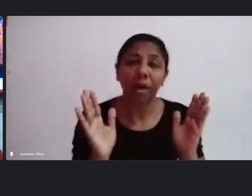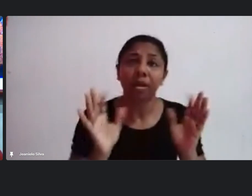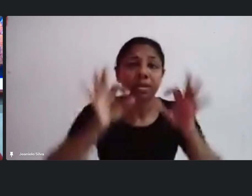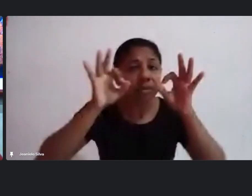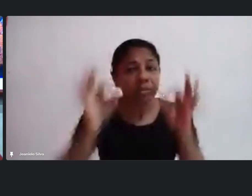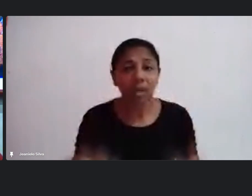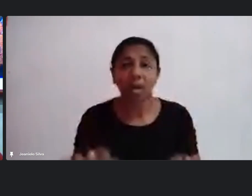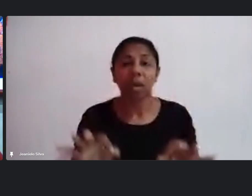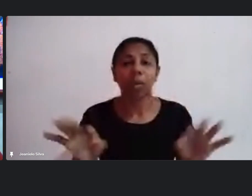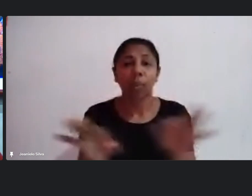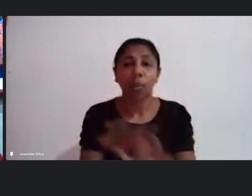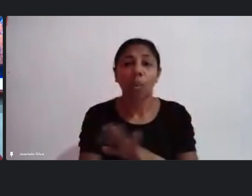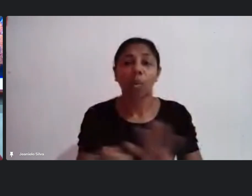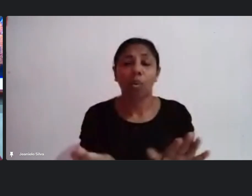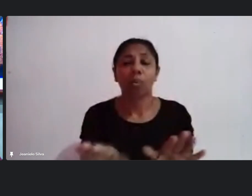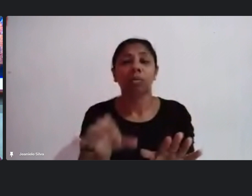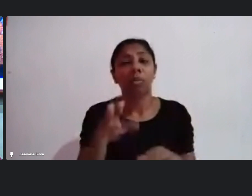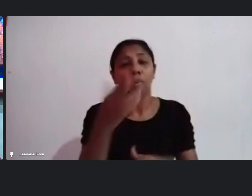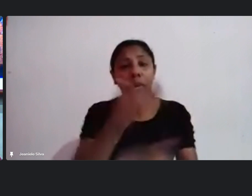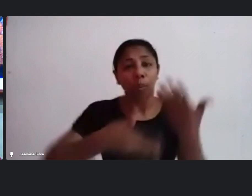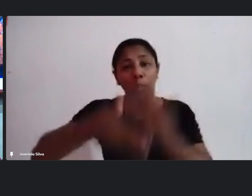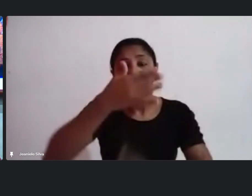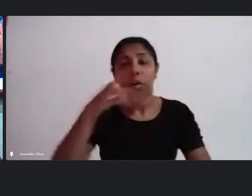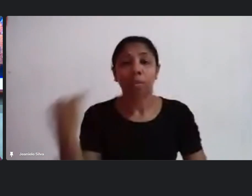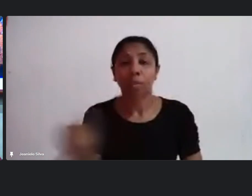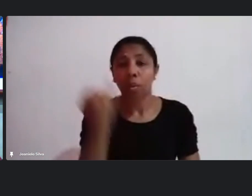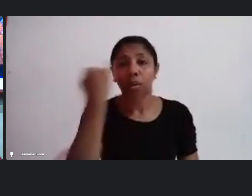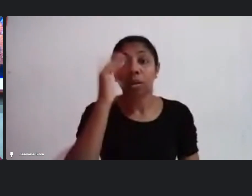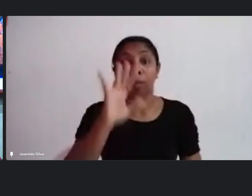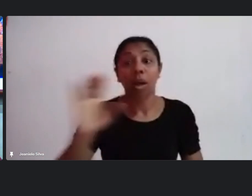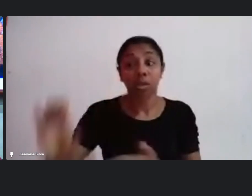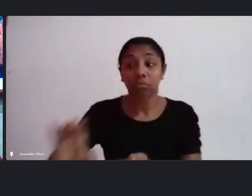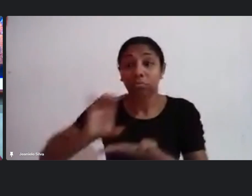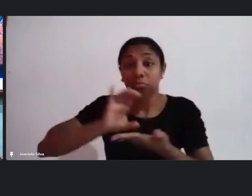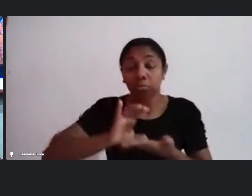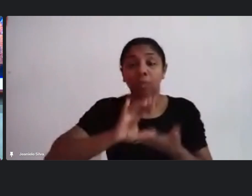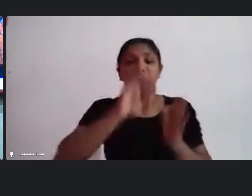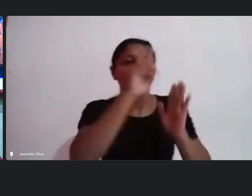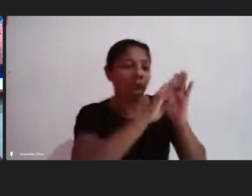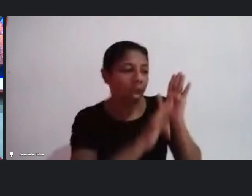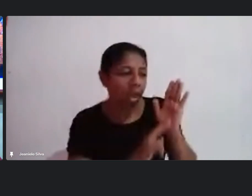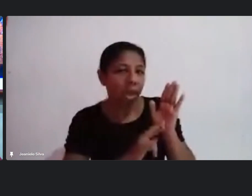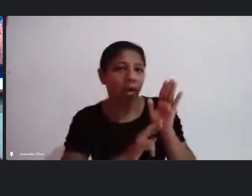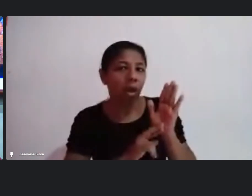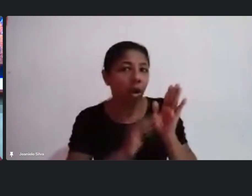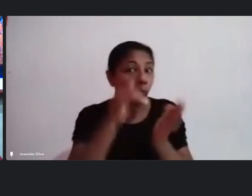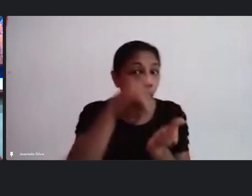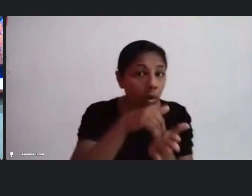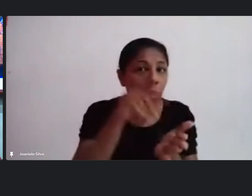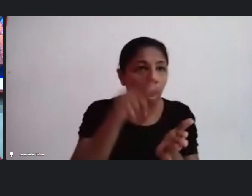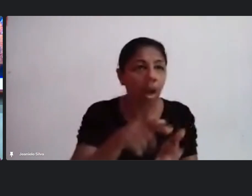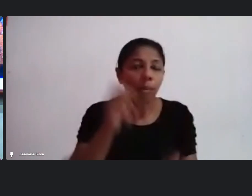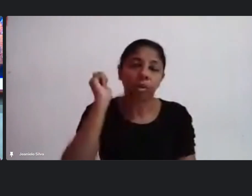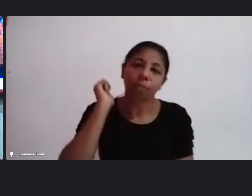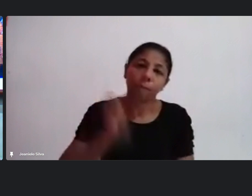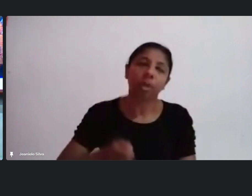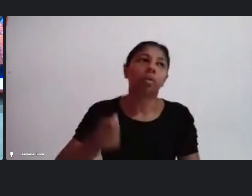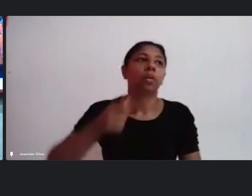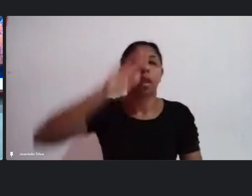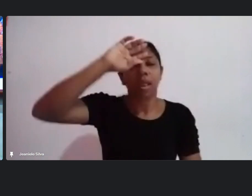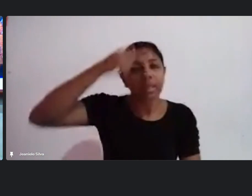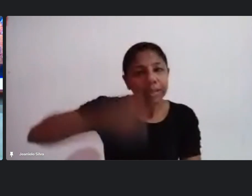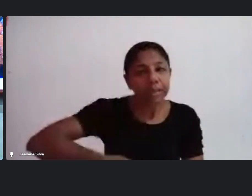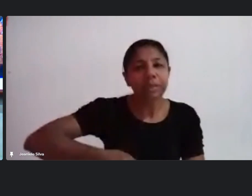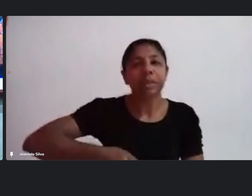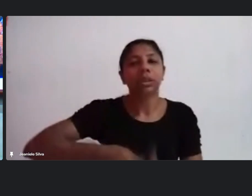esses diálogos vão ser importantes mas somente quando saírem as outras instituições não matem a gente pode bater o martelo do que de fato a gente vai propor